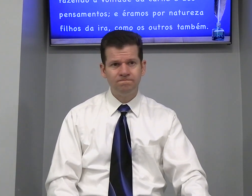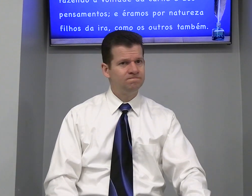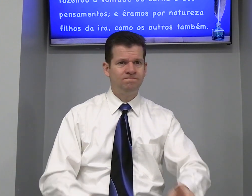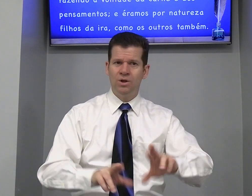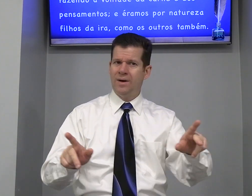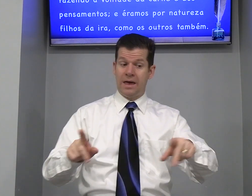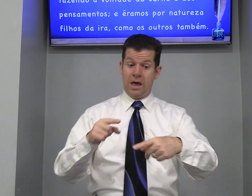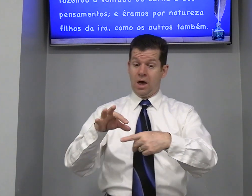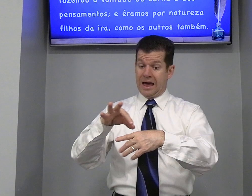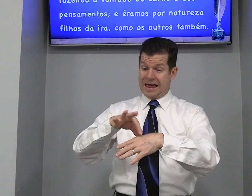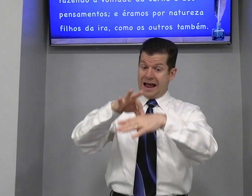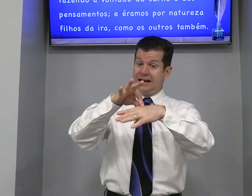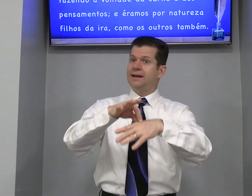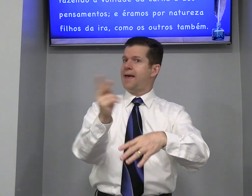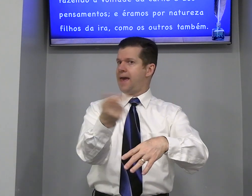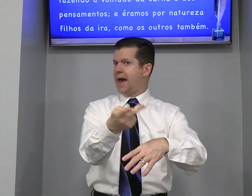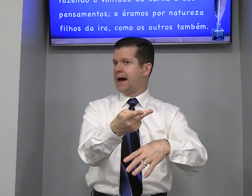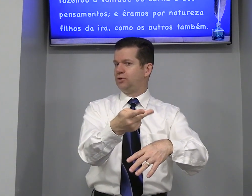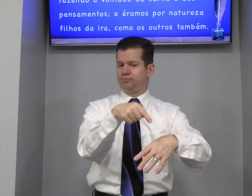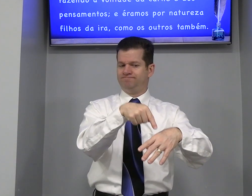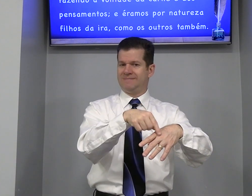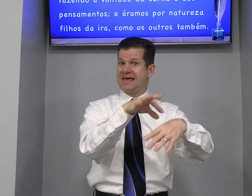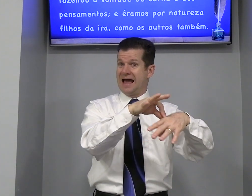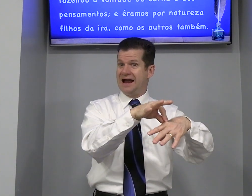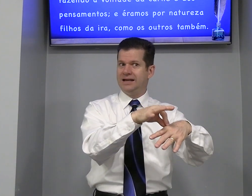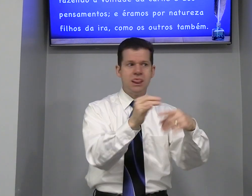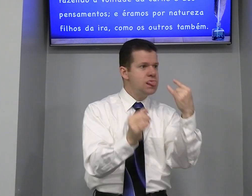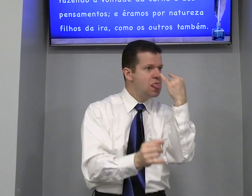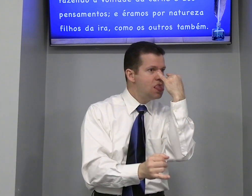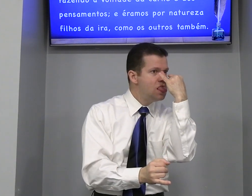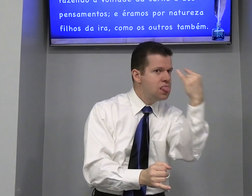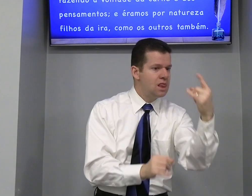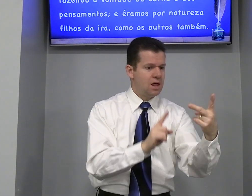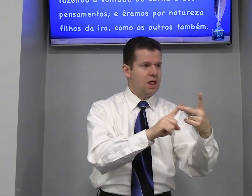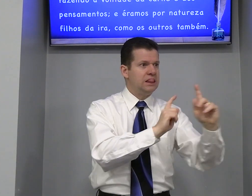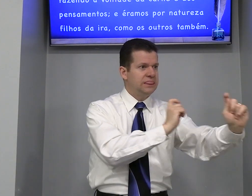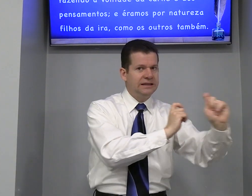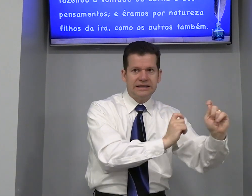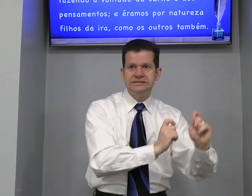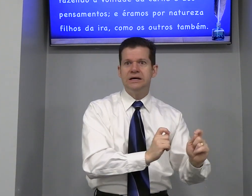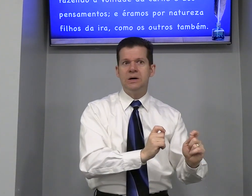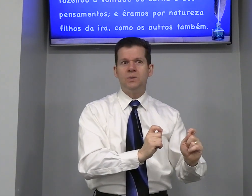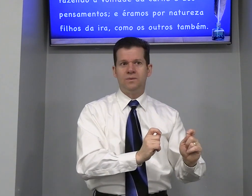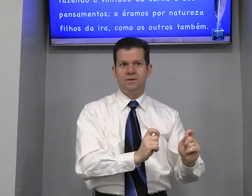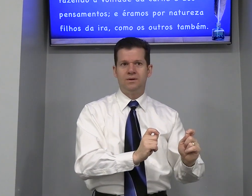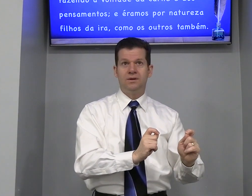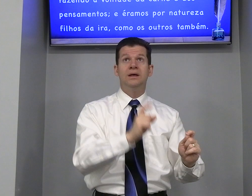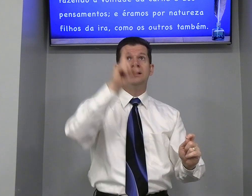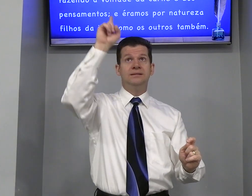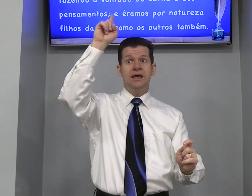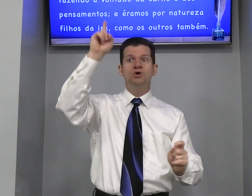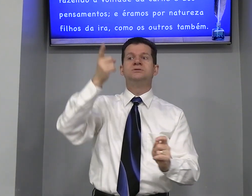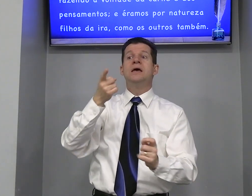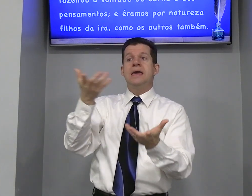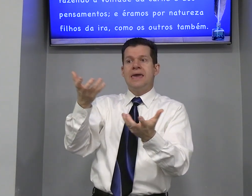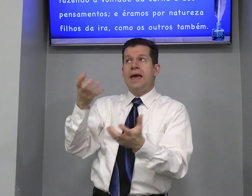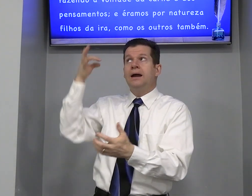Não é Carne É errado Carne Tentação Deus Quer